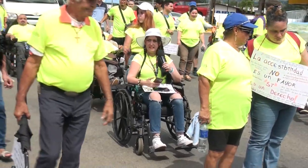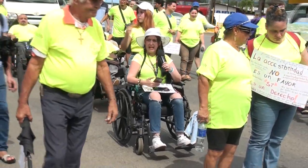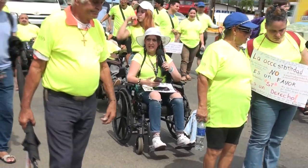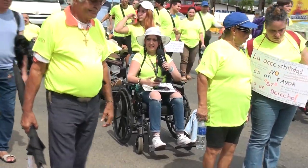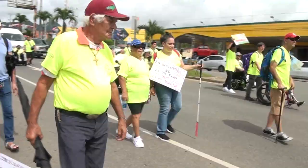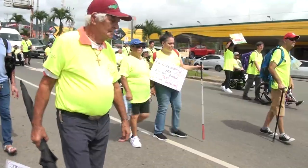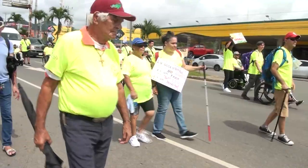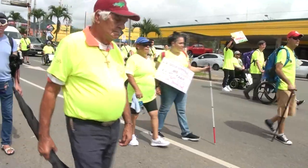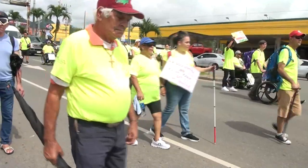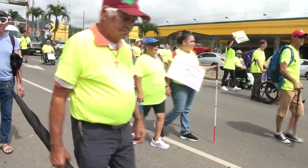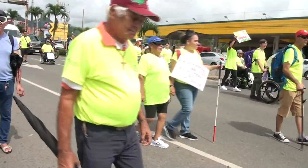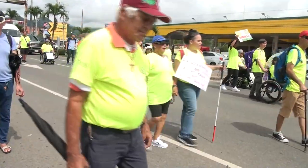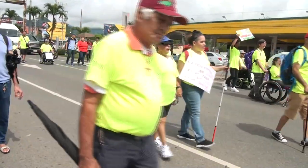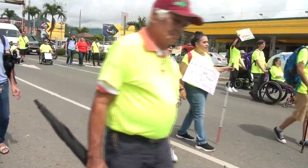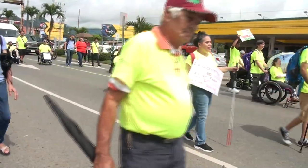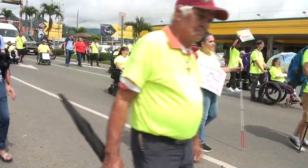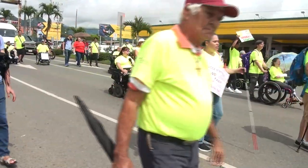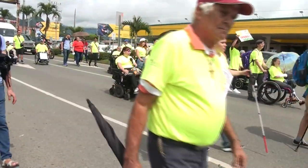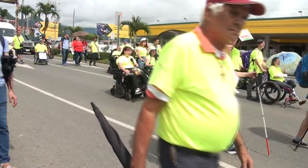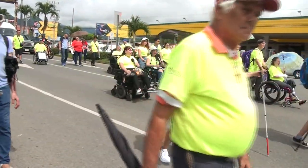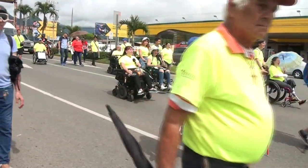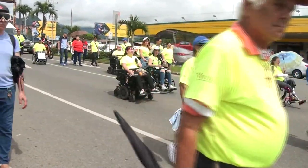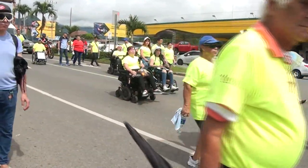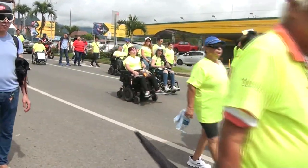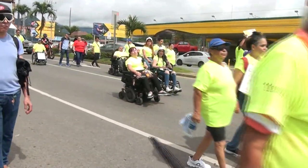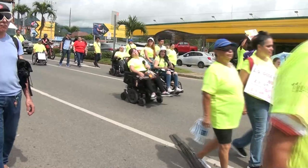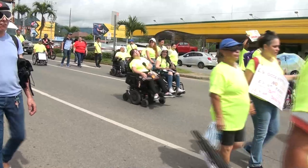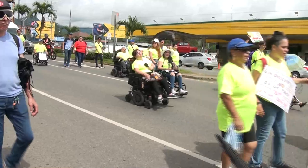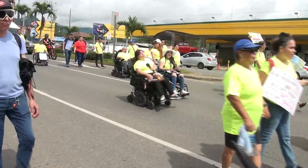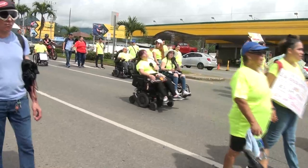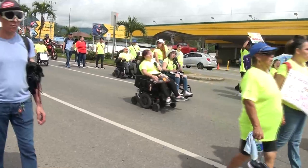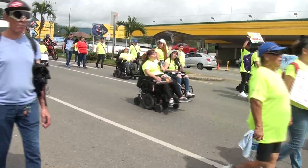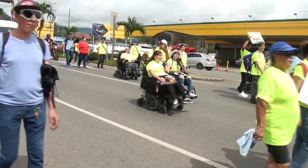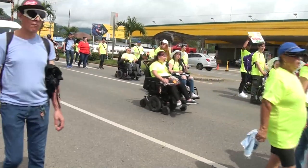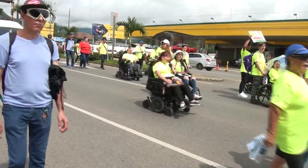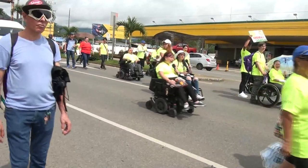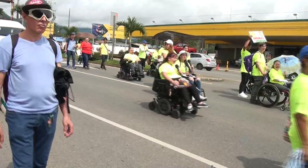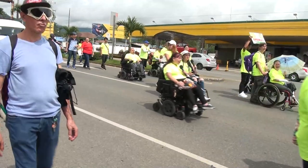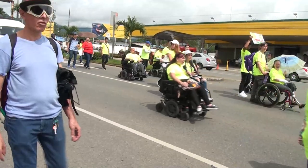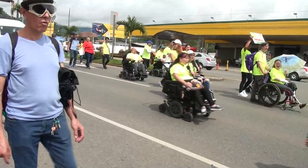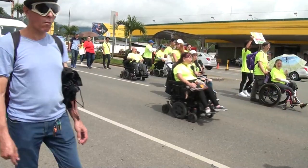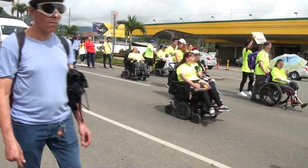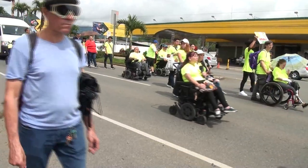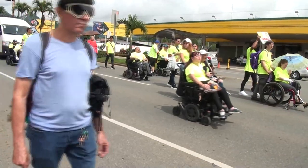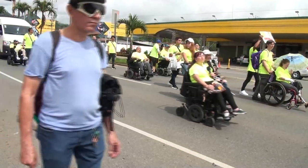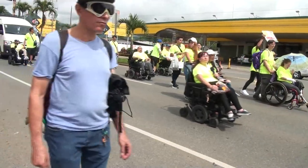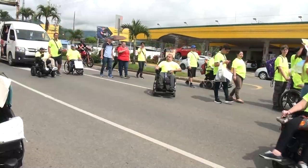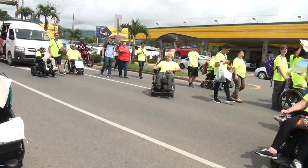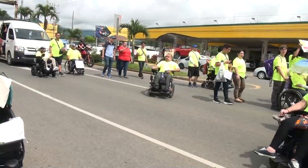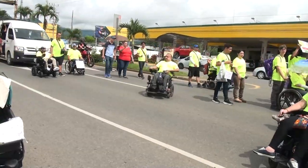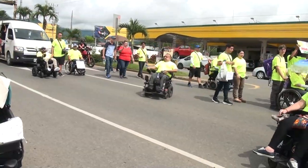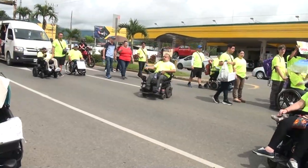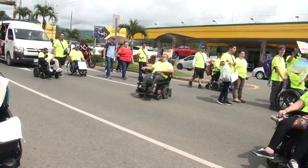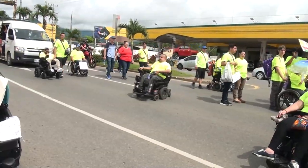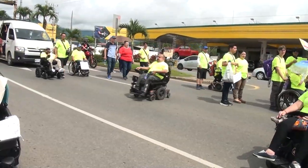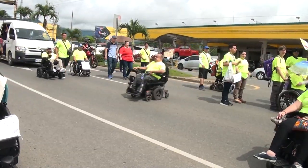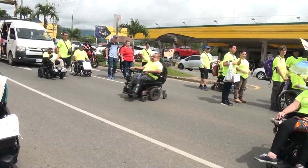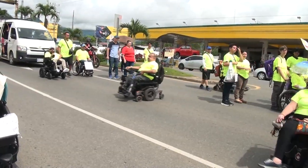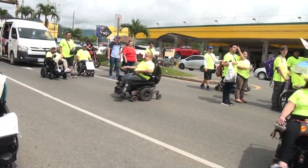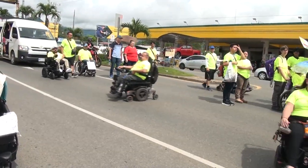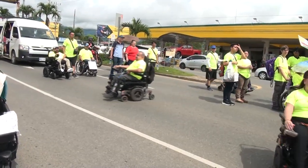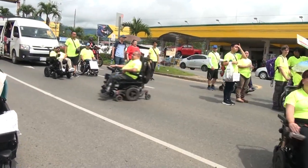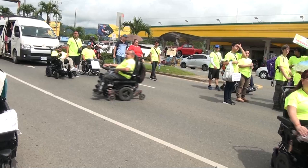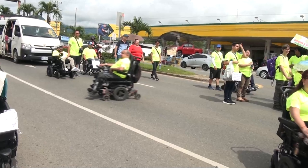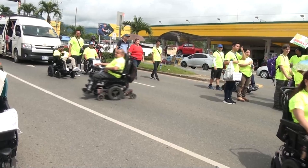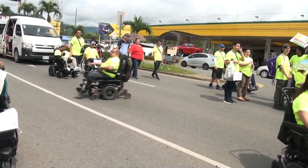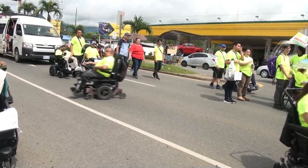universales, que queremos. Desde el cruce del Liceo Unesco en la Ruta 2 hasta el Parque de San Isidro de El General, fue la marcha que